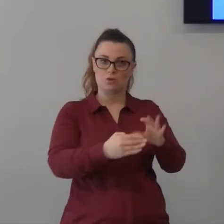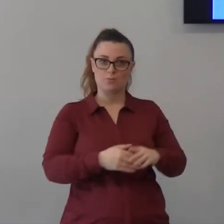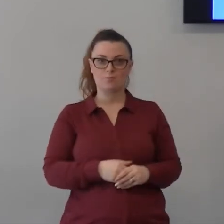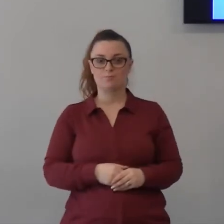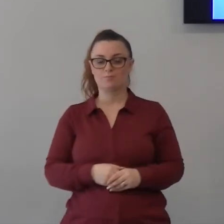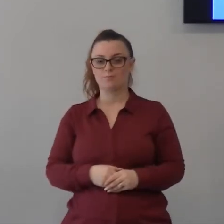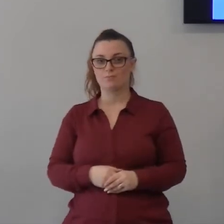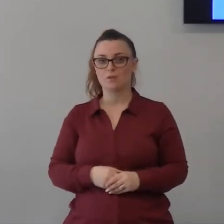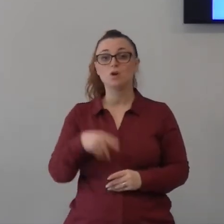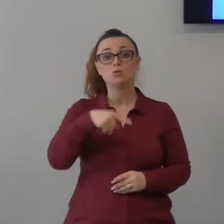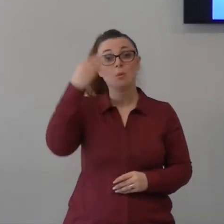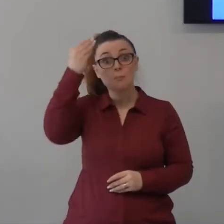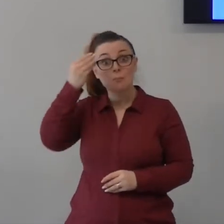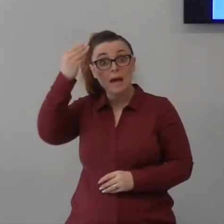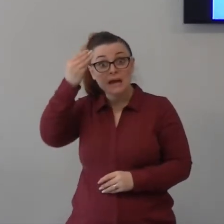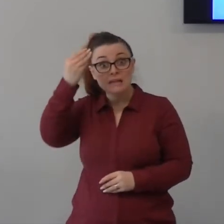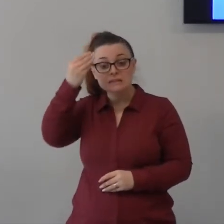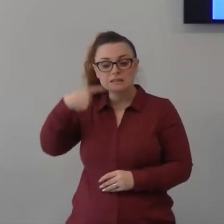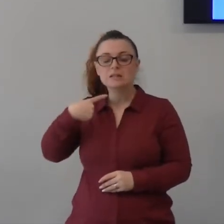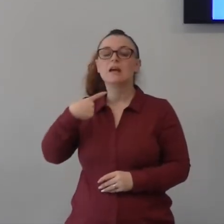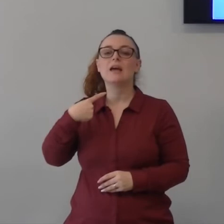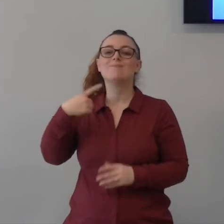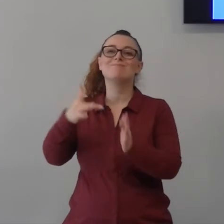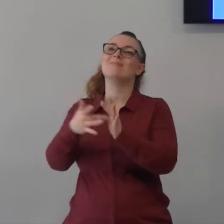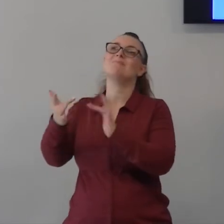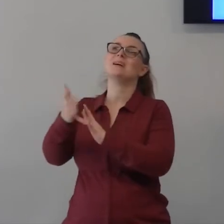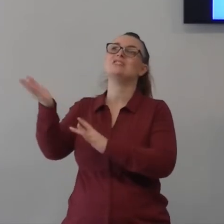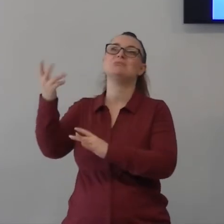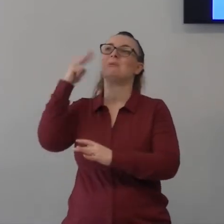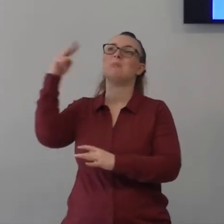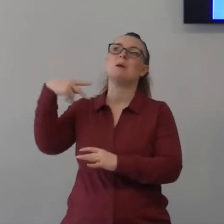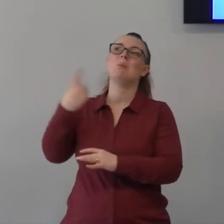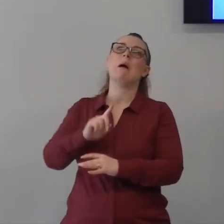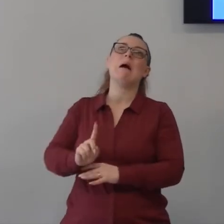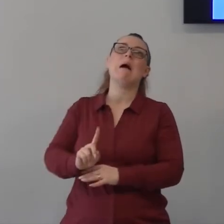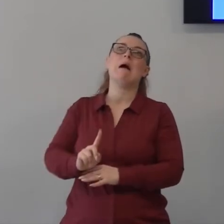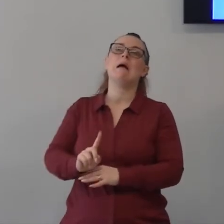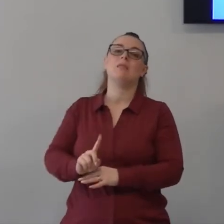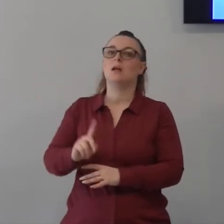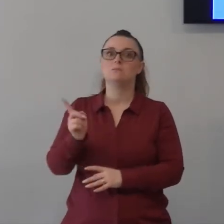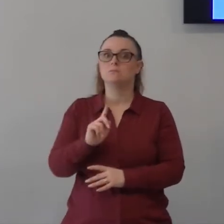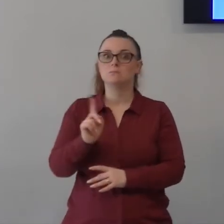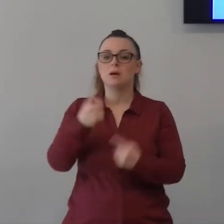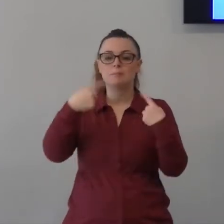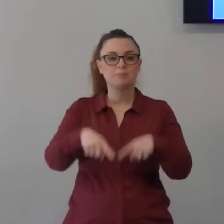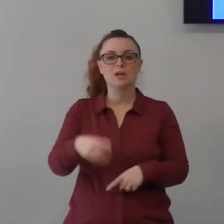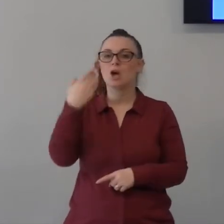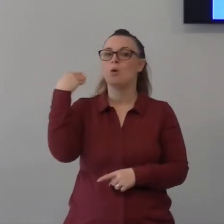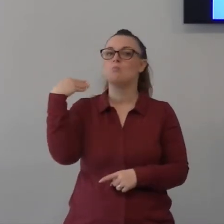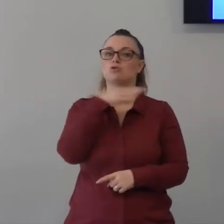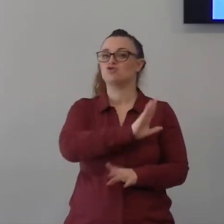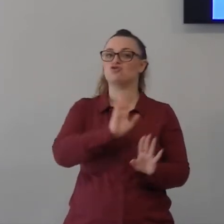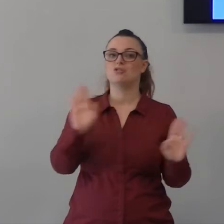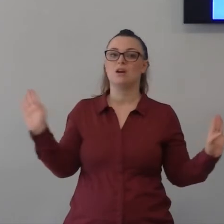la bugia di Satana Gesù è sempre interessato Satana vuol farti capire che Gesù non gliene frega niente della tua